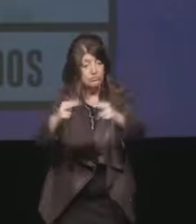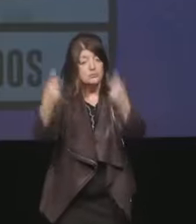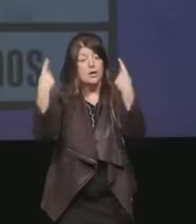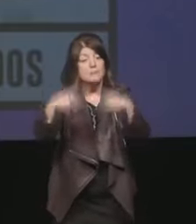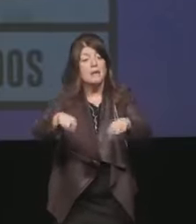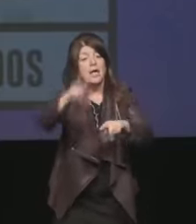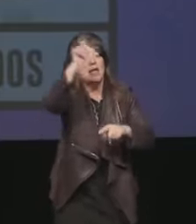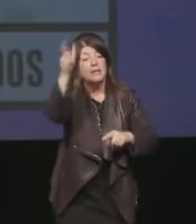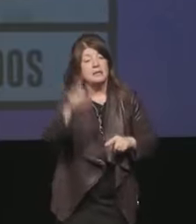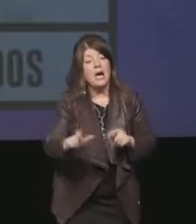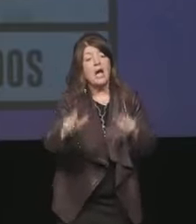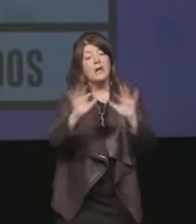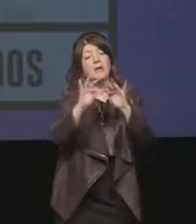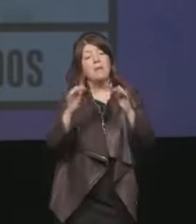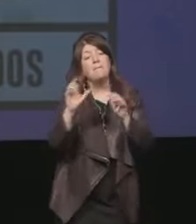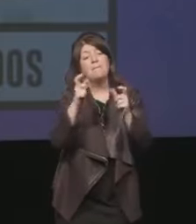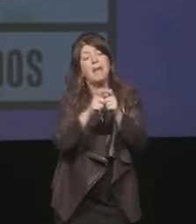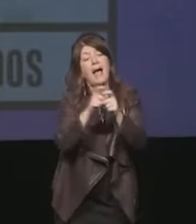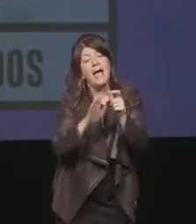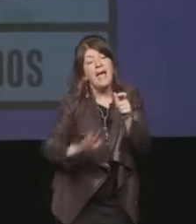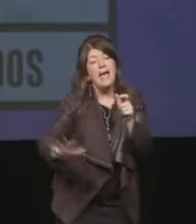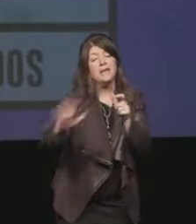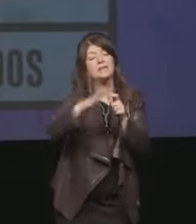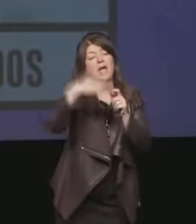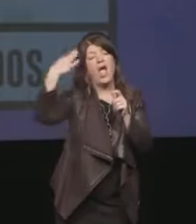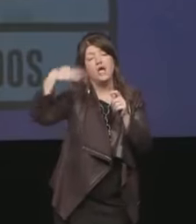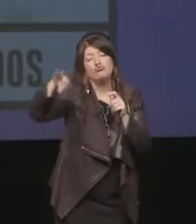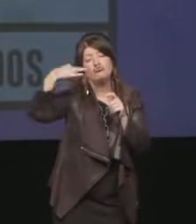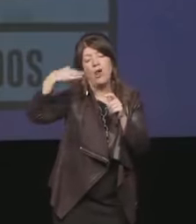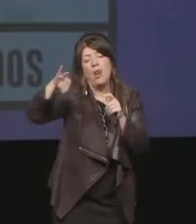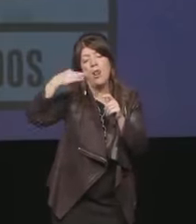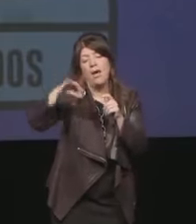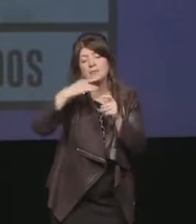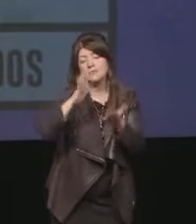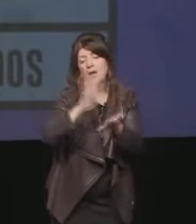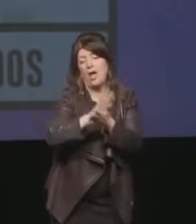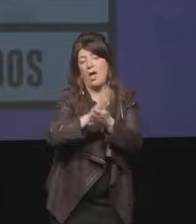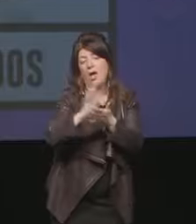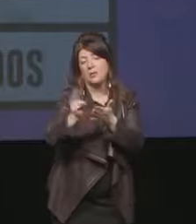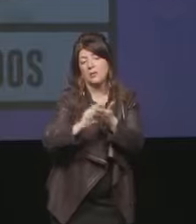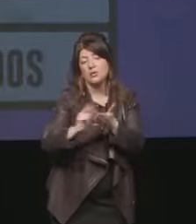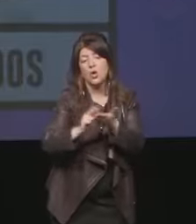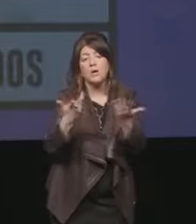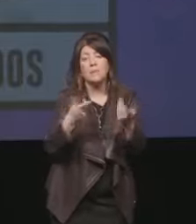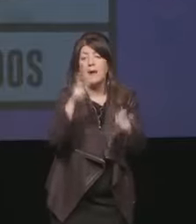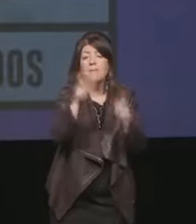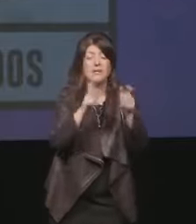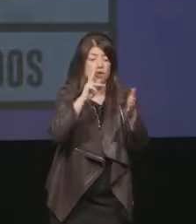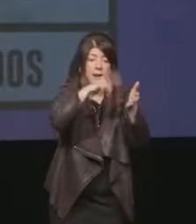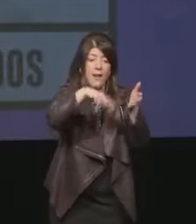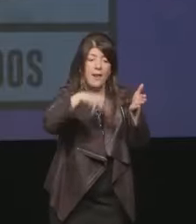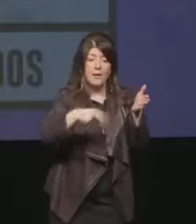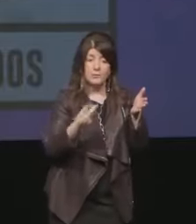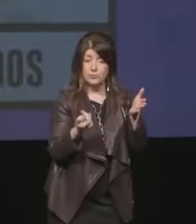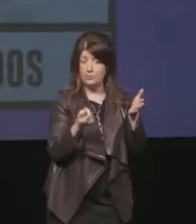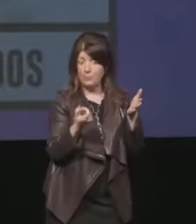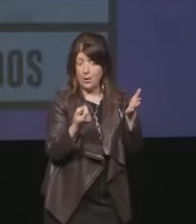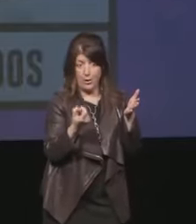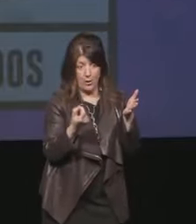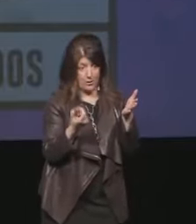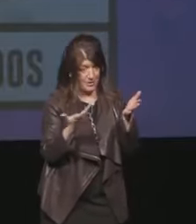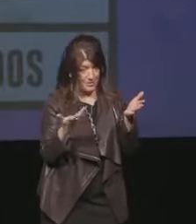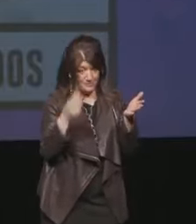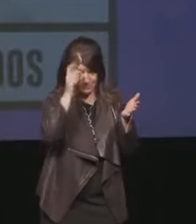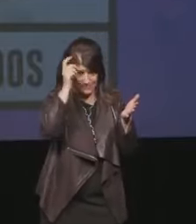eccellenze editoriali ma sempre insomma i lettori sono pochi tranne al Salone del Libro però come dire un salone non fa non fa primavera